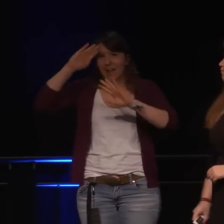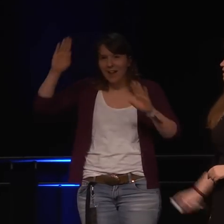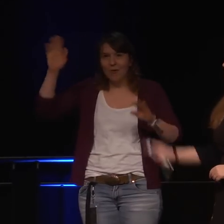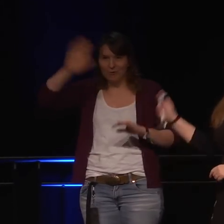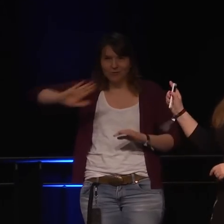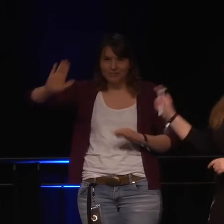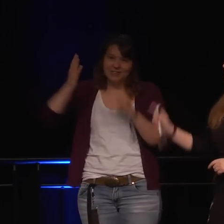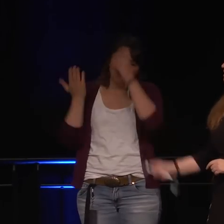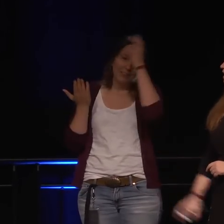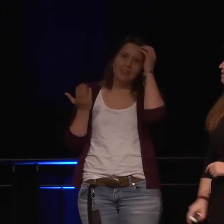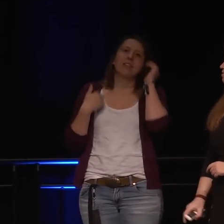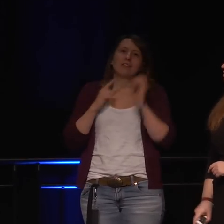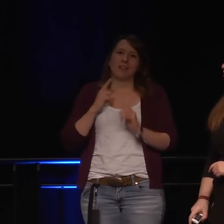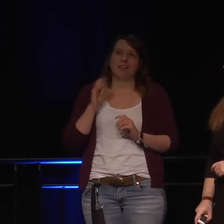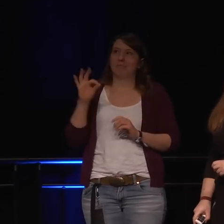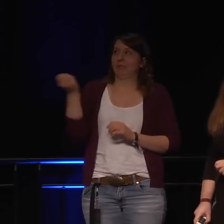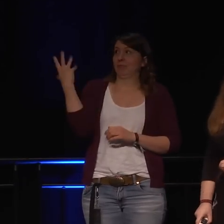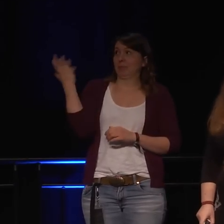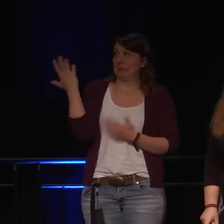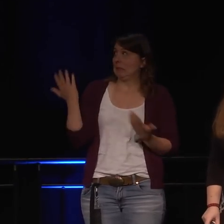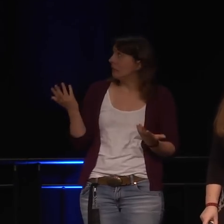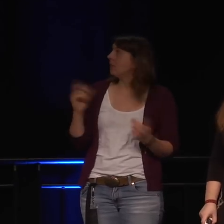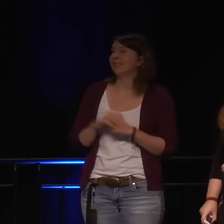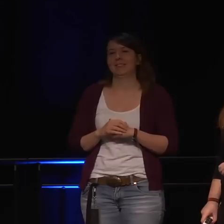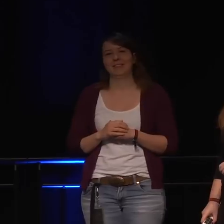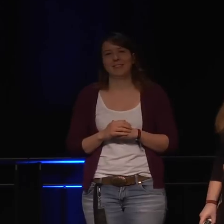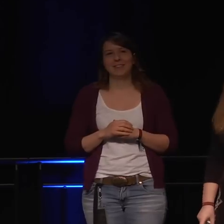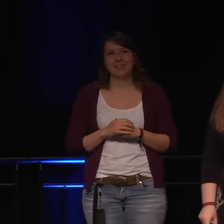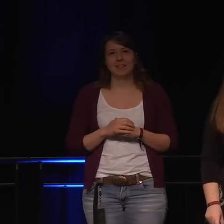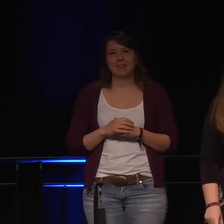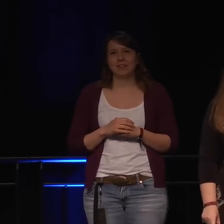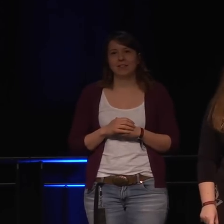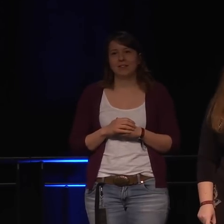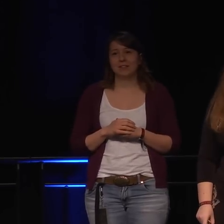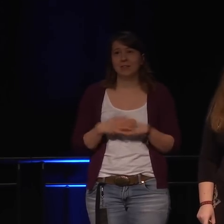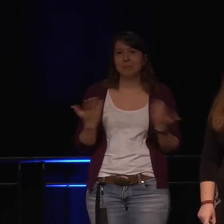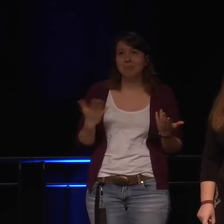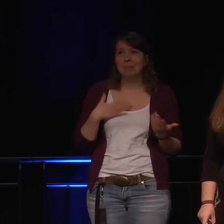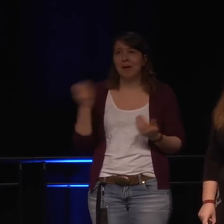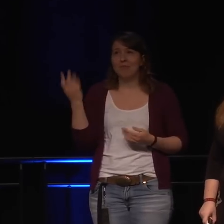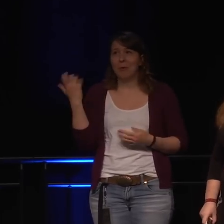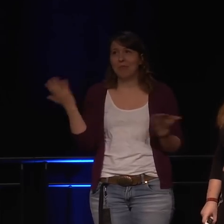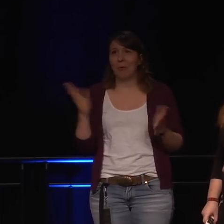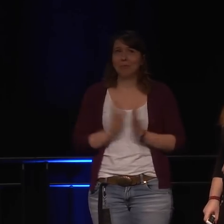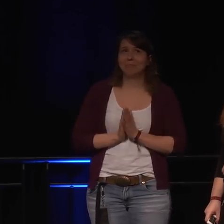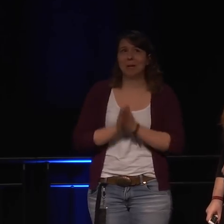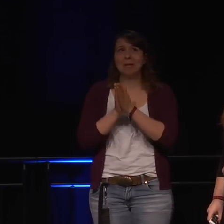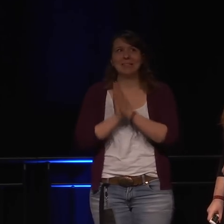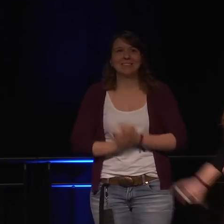Guten Abend. Ich warte noch auf meine Slides, dass Sie kommen. Wo sind meine Slides?